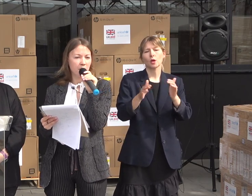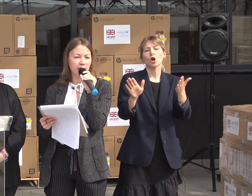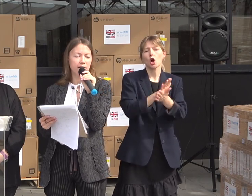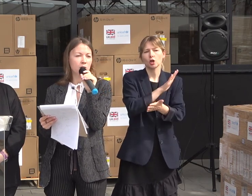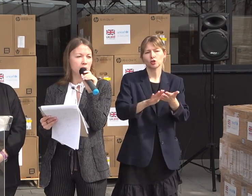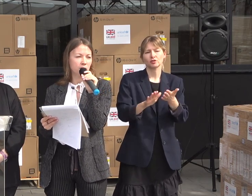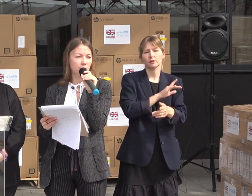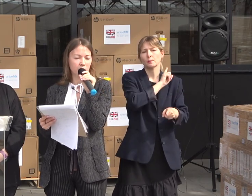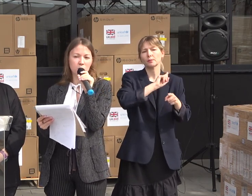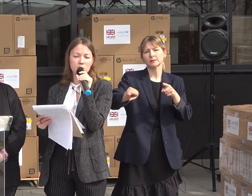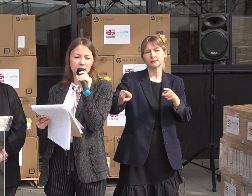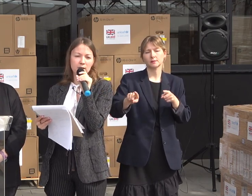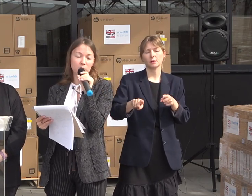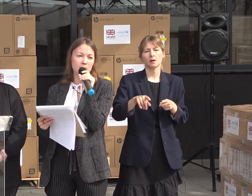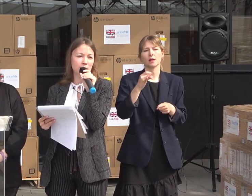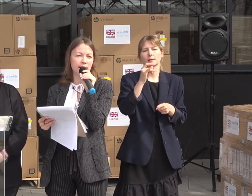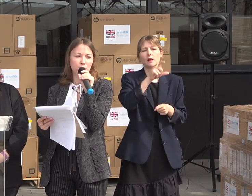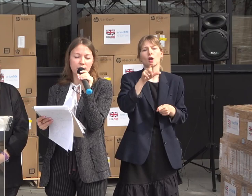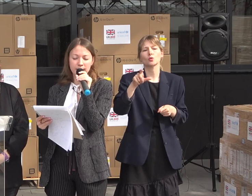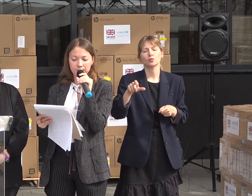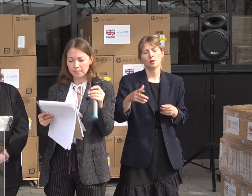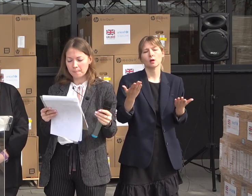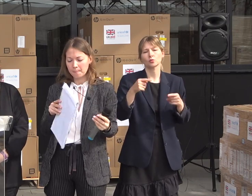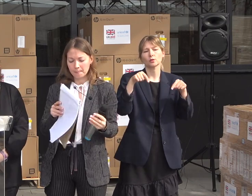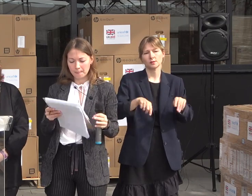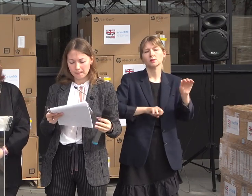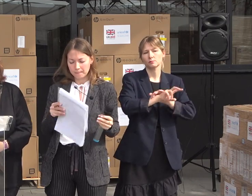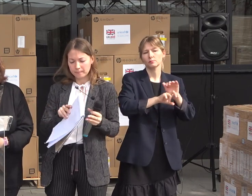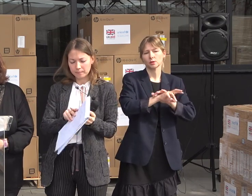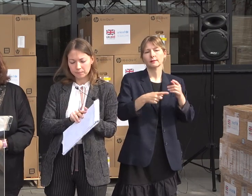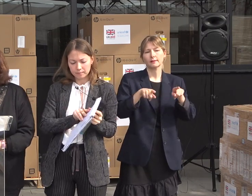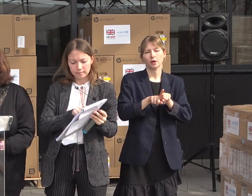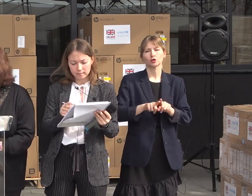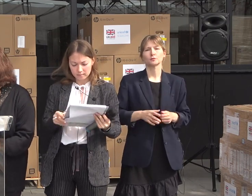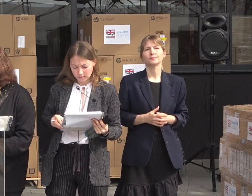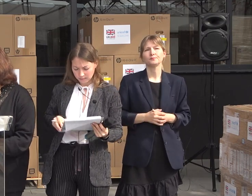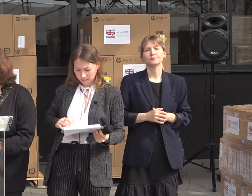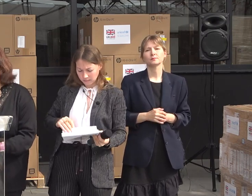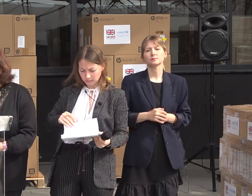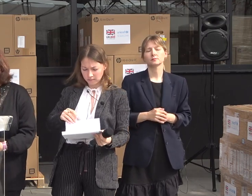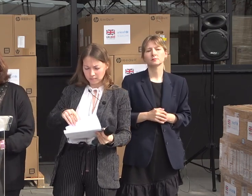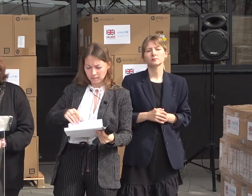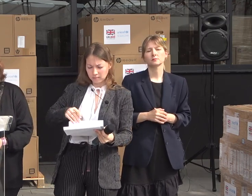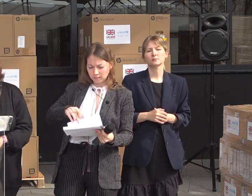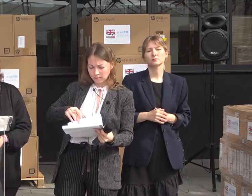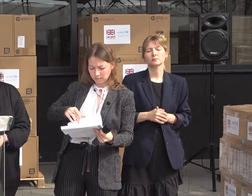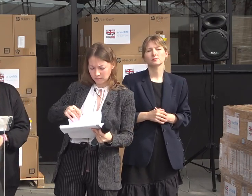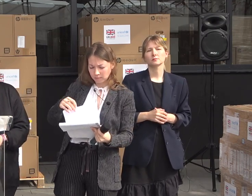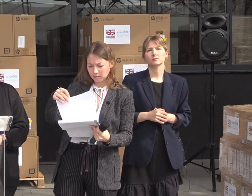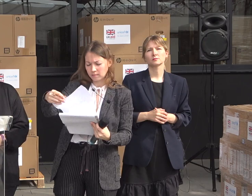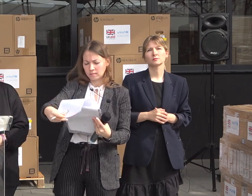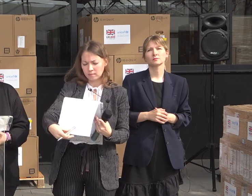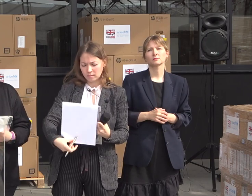viteză mare inclusiv pentru persoane refugiate. This collaboration between MLSP, UNICEF and FCDO